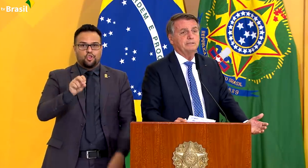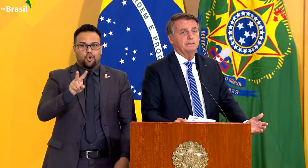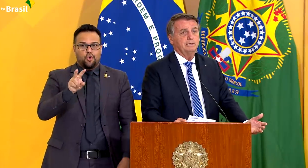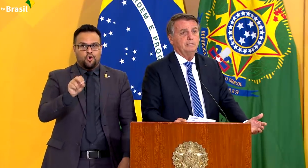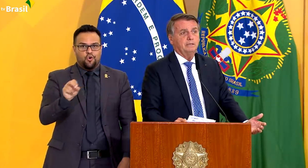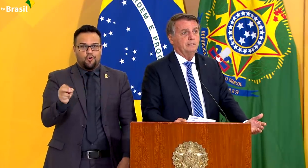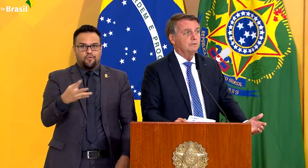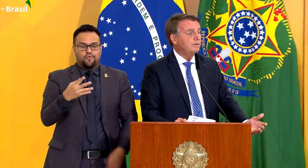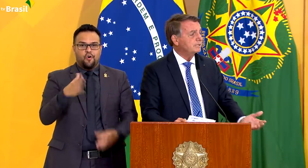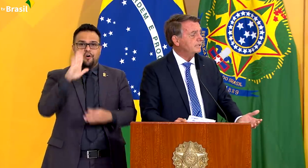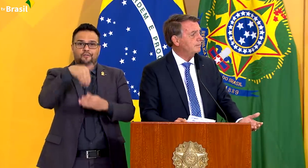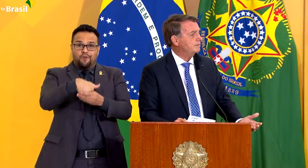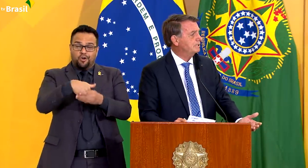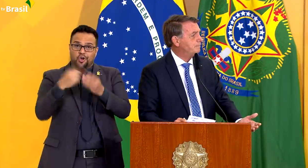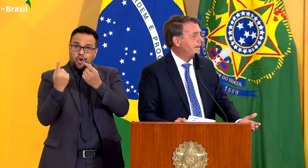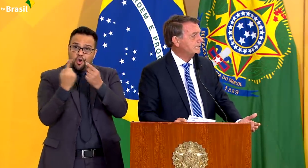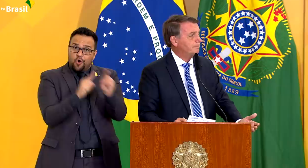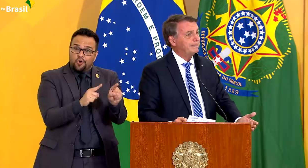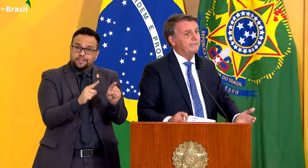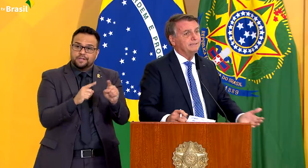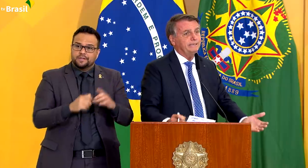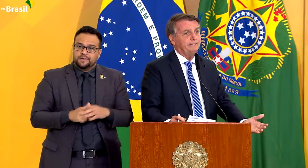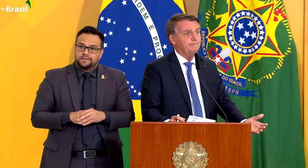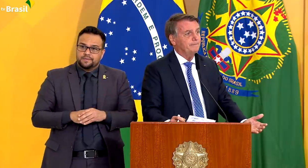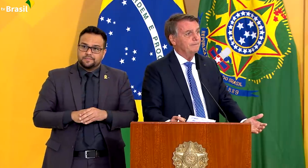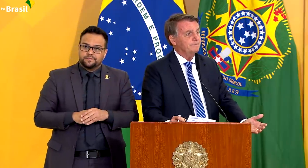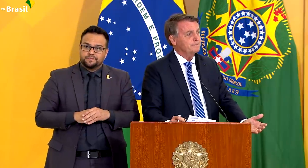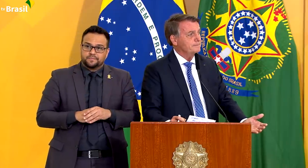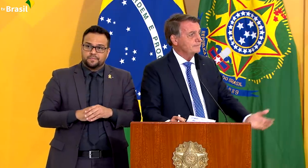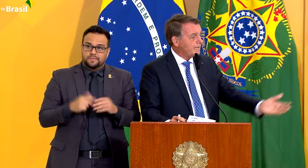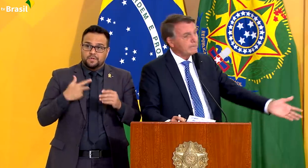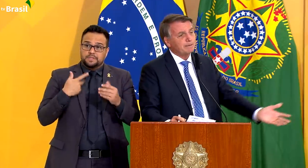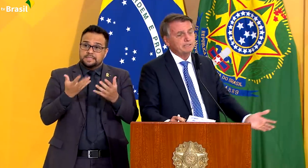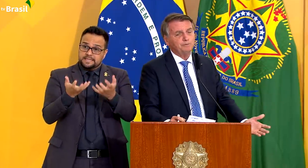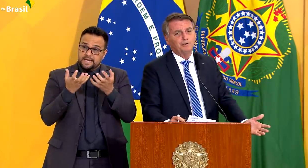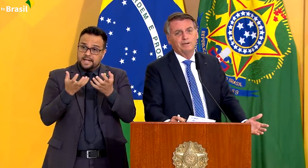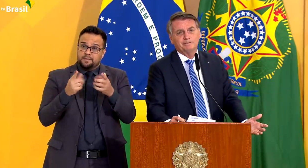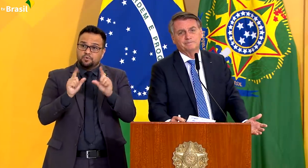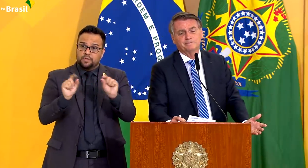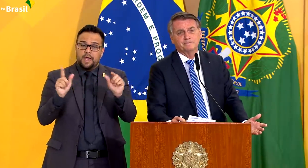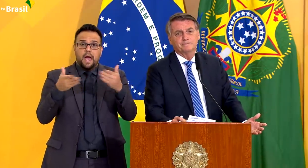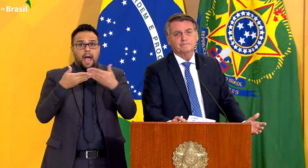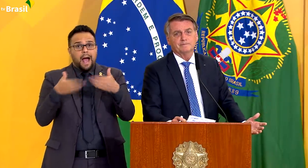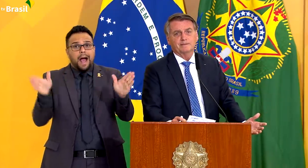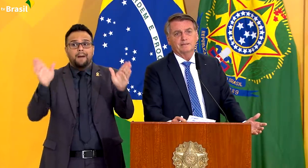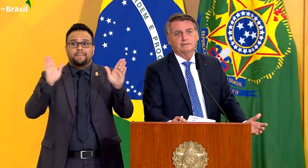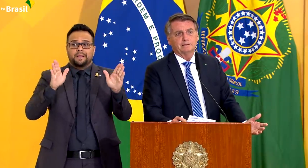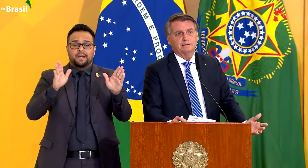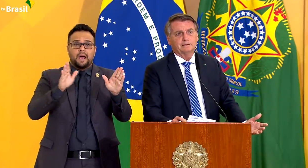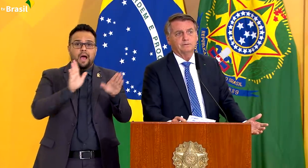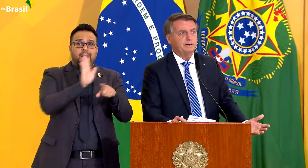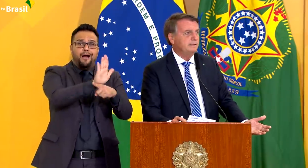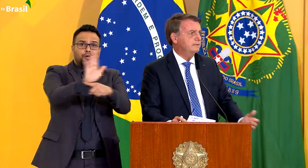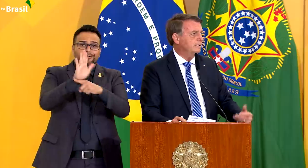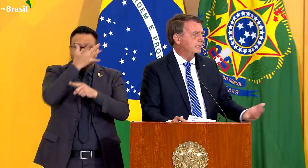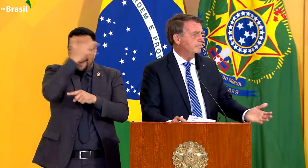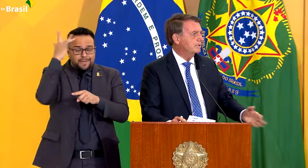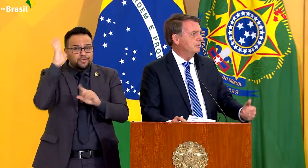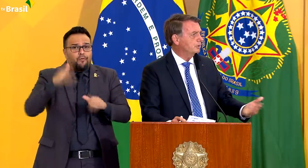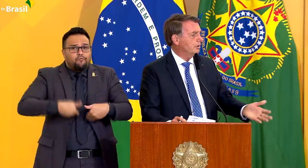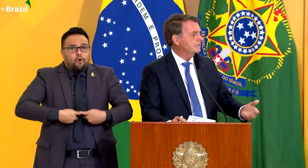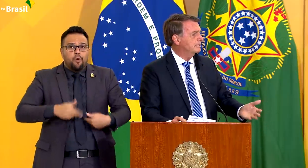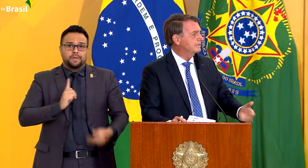votando contra, nós queremos um espaço para atender quem está passando fome. Nós